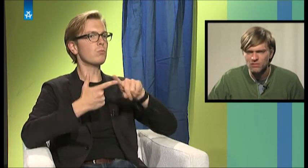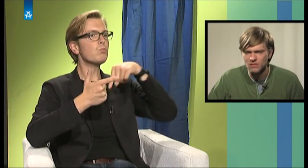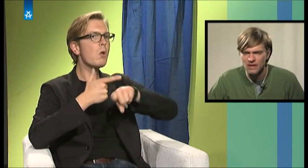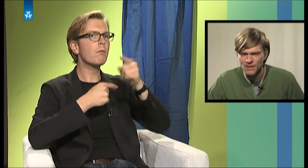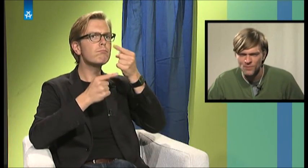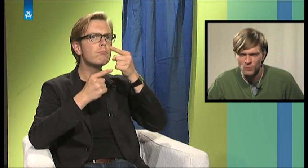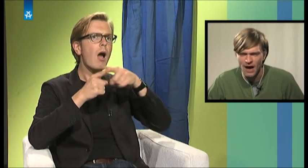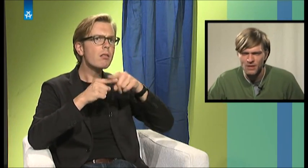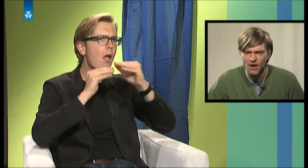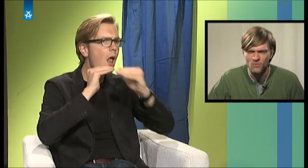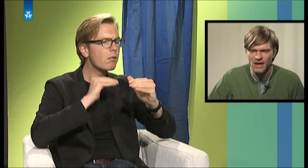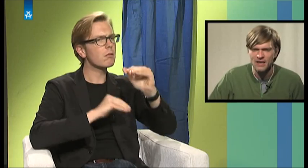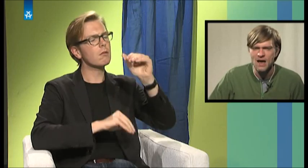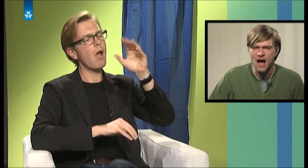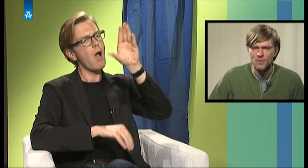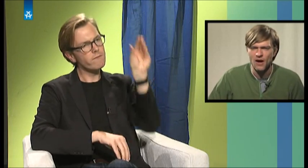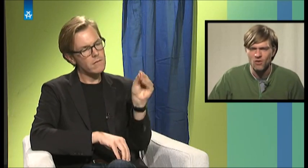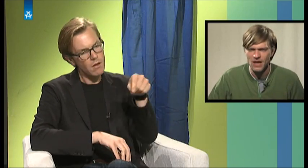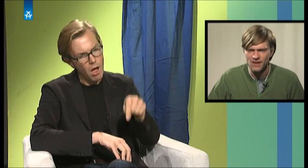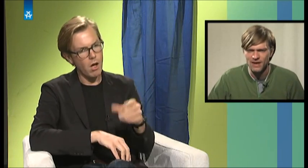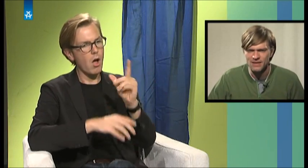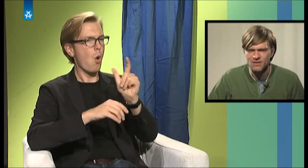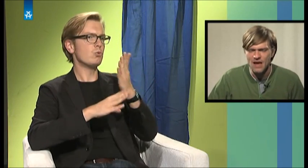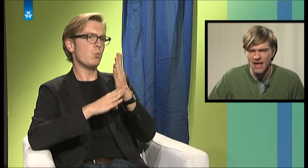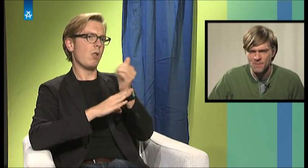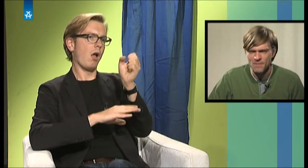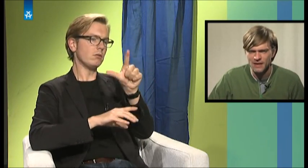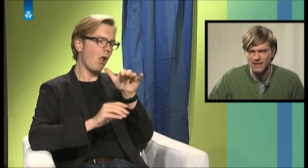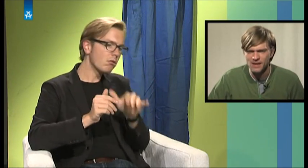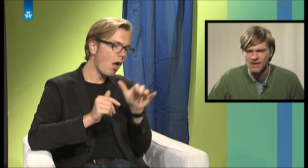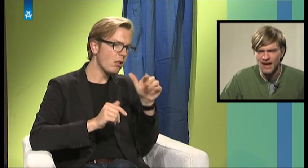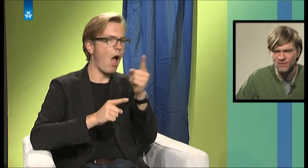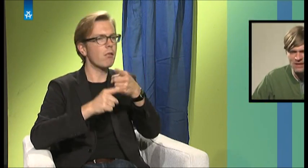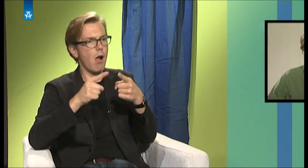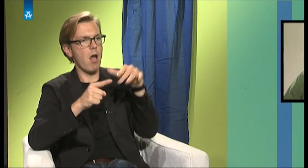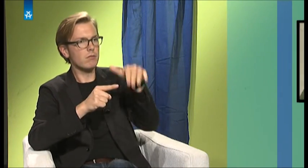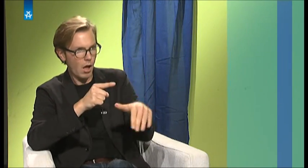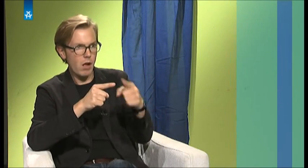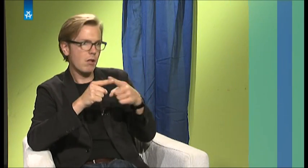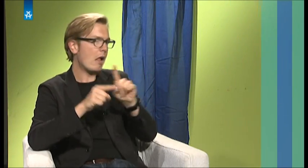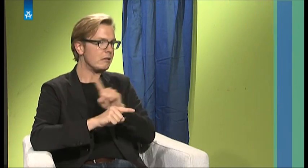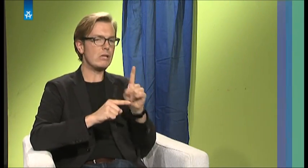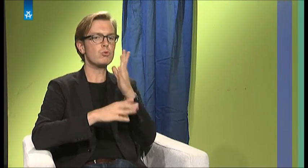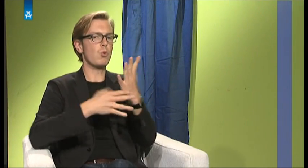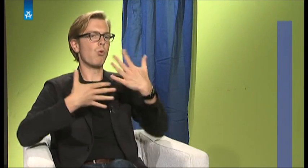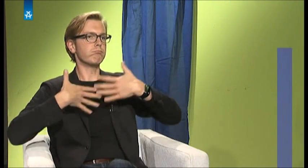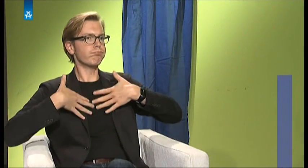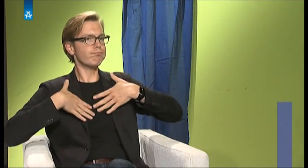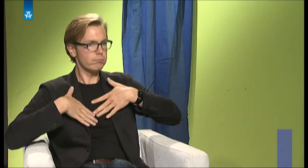durch meinen Afrika-Aufenthalt habe ich auch teilweise ASL gelernt, weil es da auch Umgangssprache ist, beziehungsweise Sprache ist, die benutzt